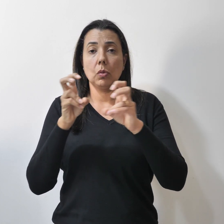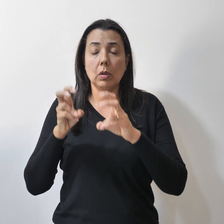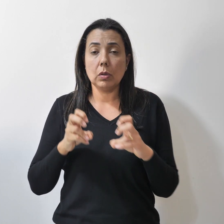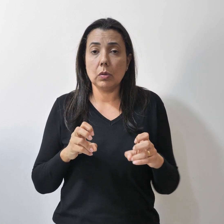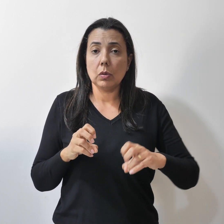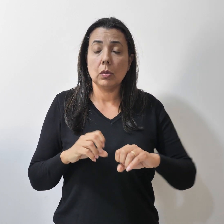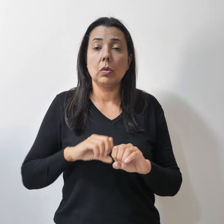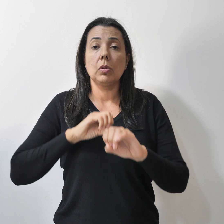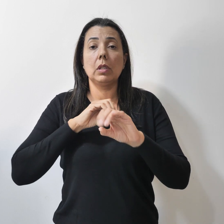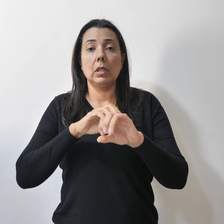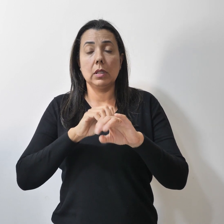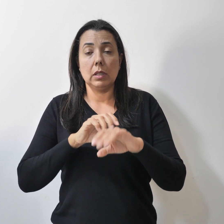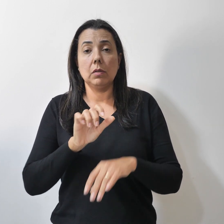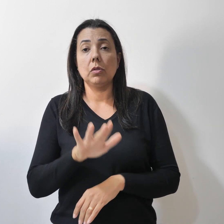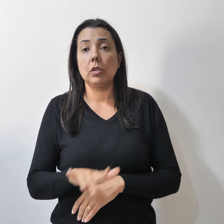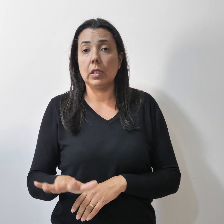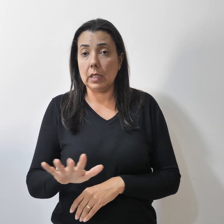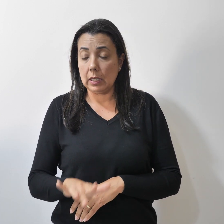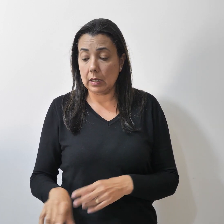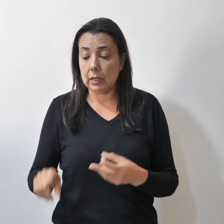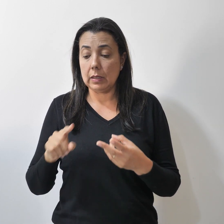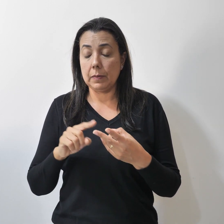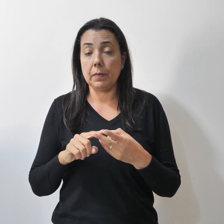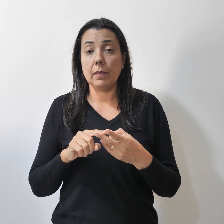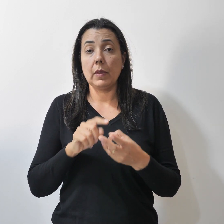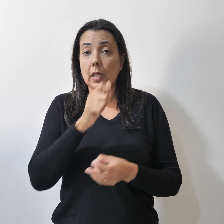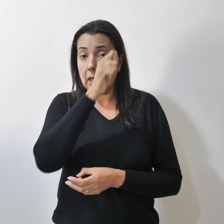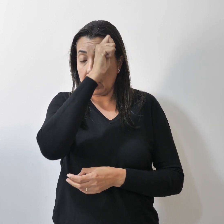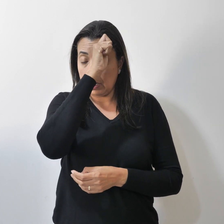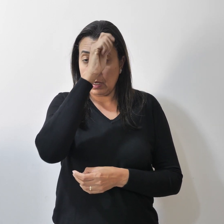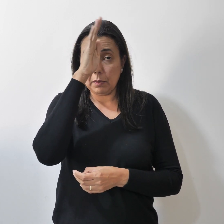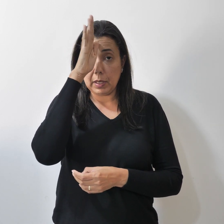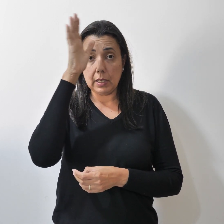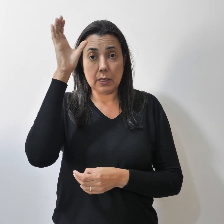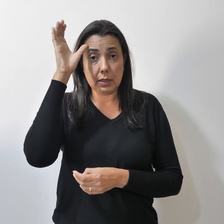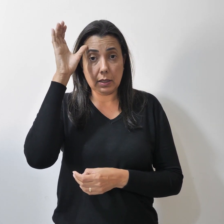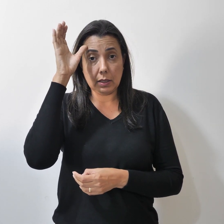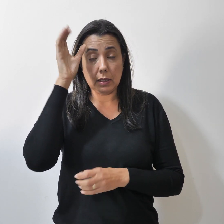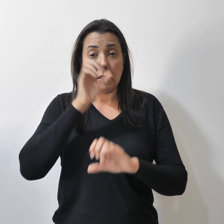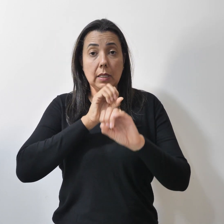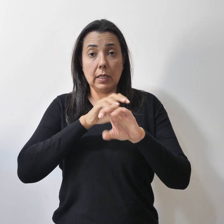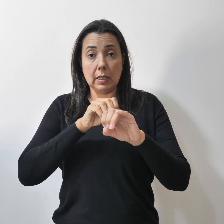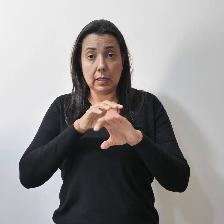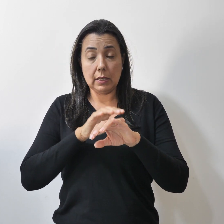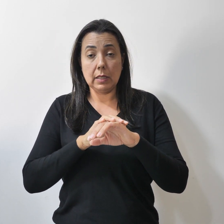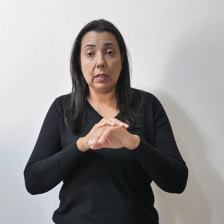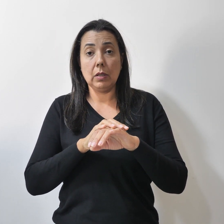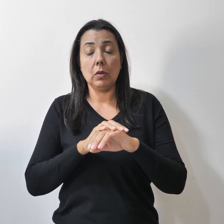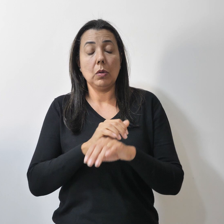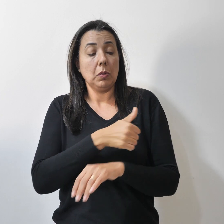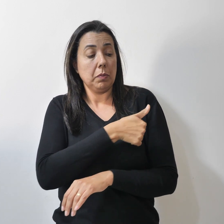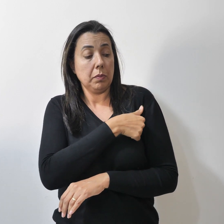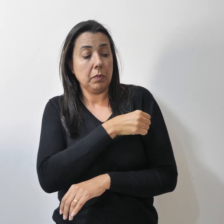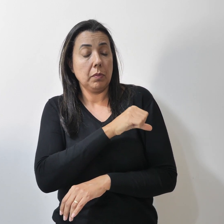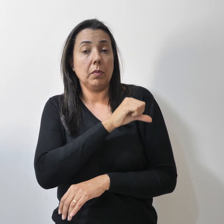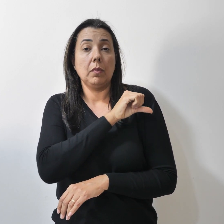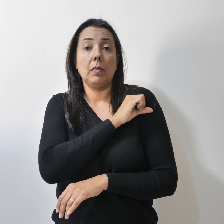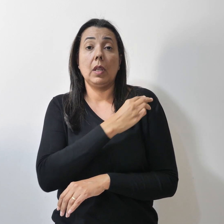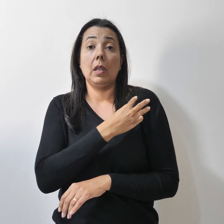educação infantil, alfabetização, ensino fundamental e médio, educação